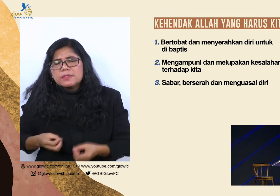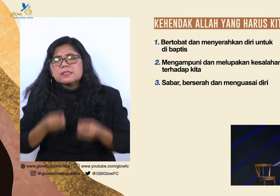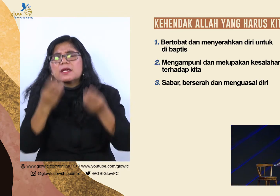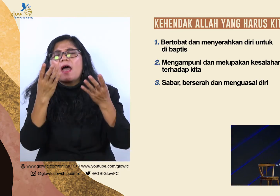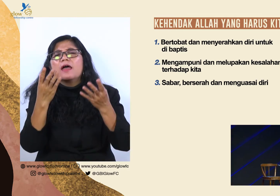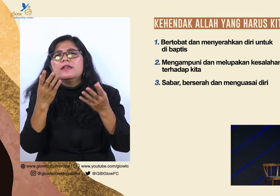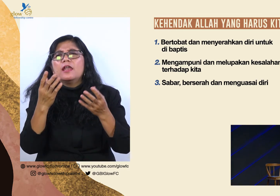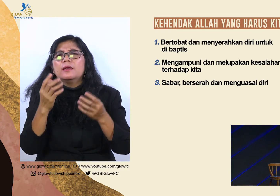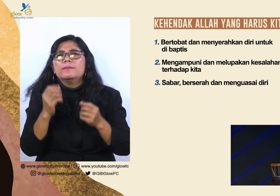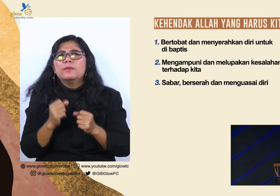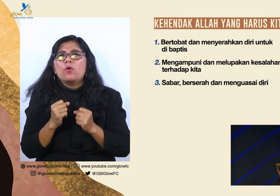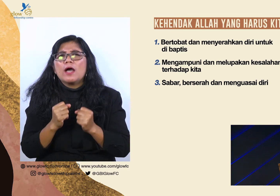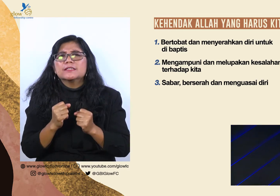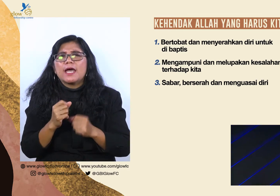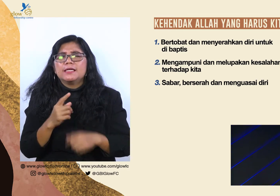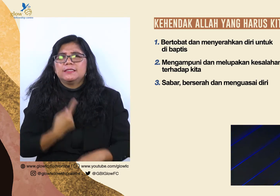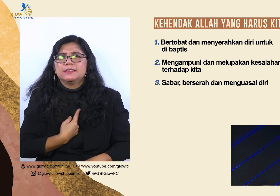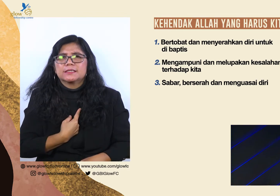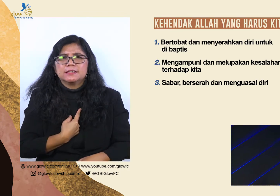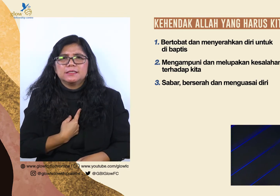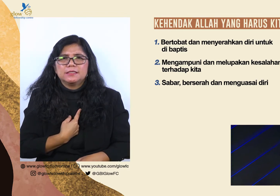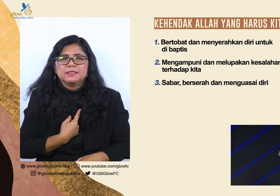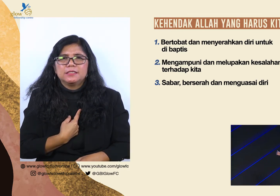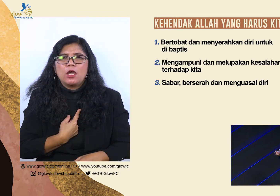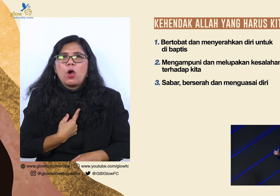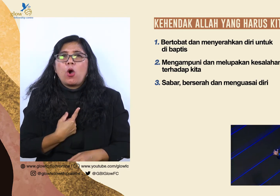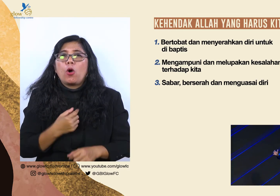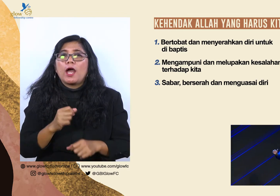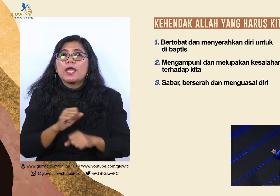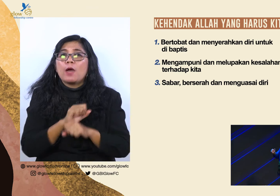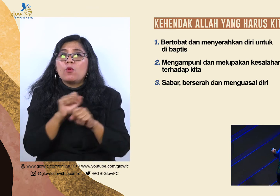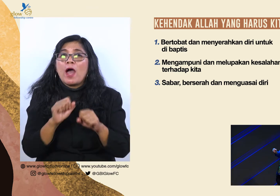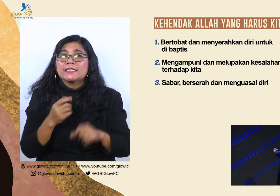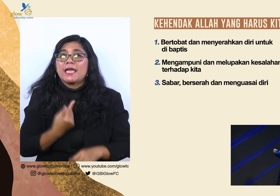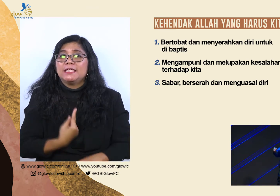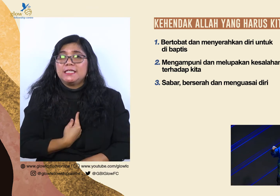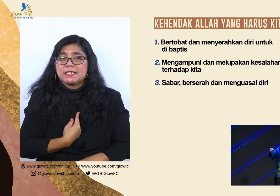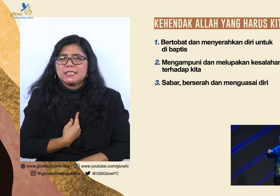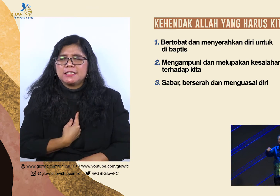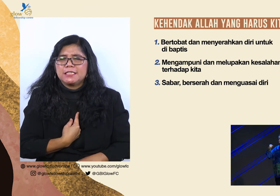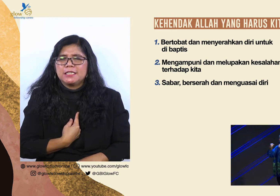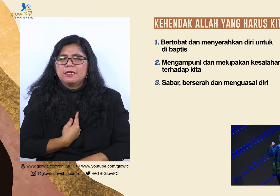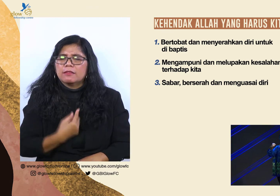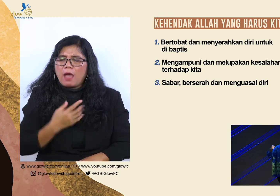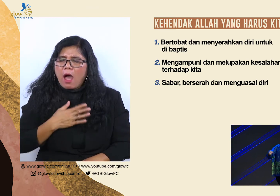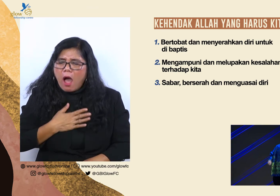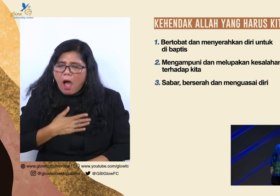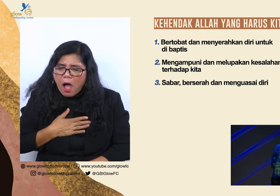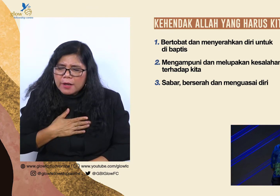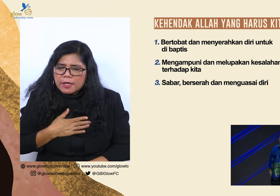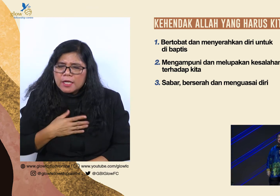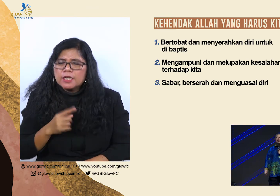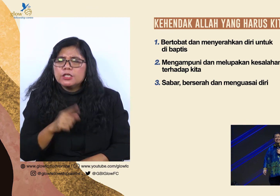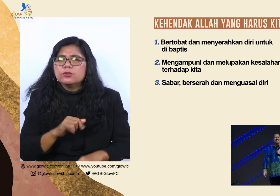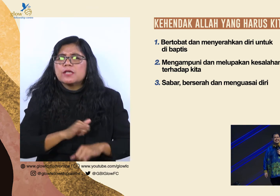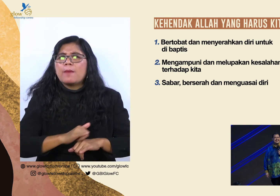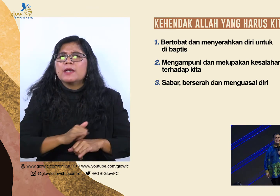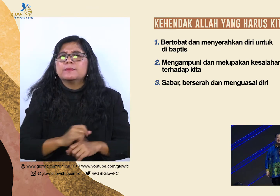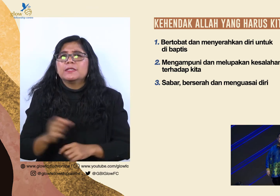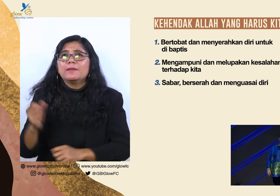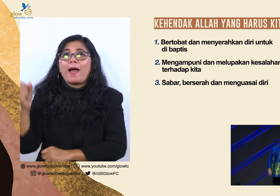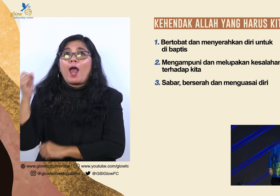berkata, orang yang menguasai diri, dia sama seperti seorang pahlawan yang berhasil merebut kota.